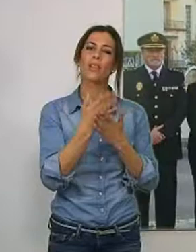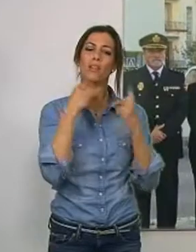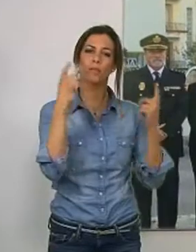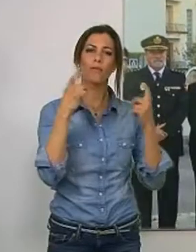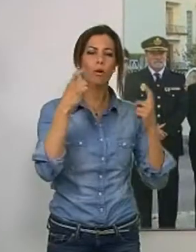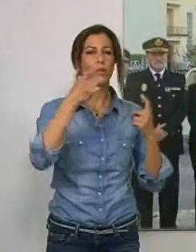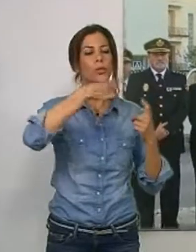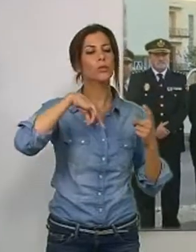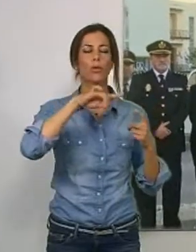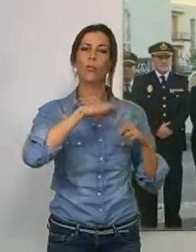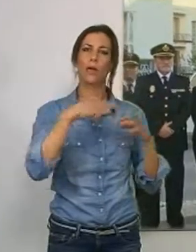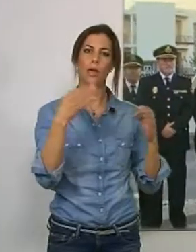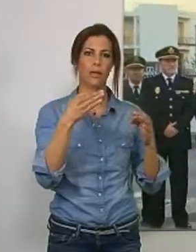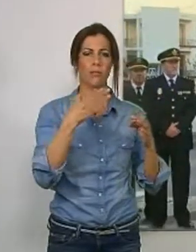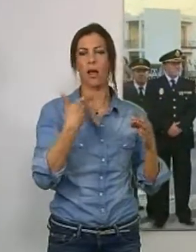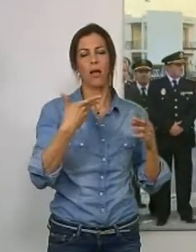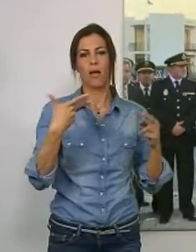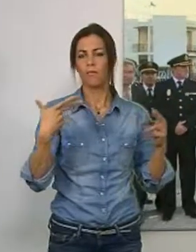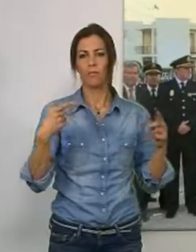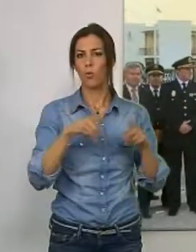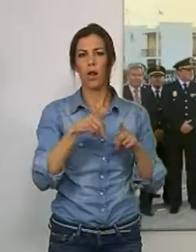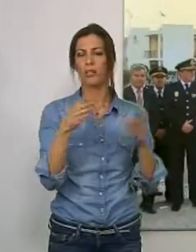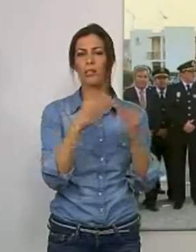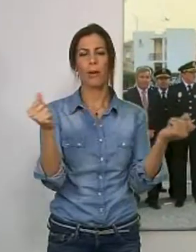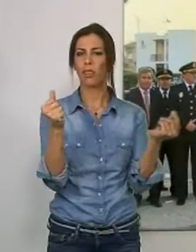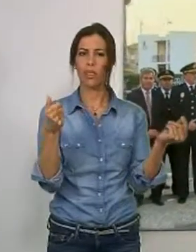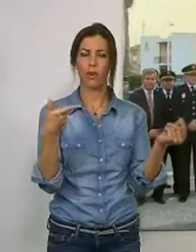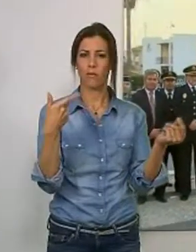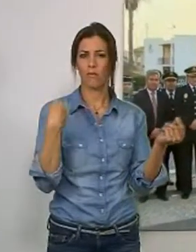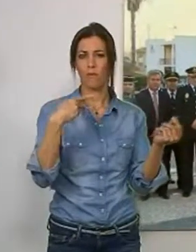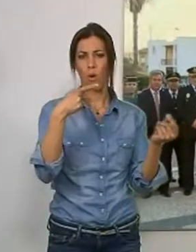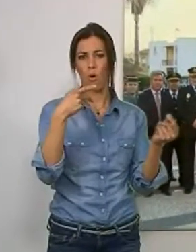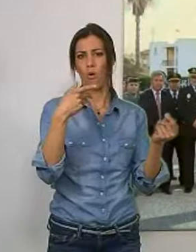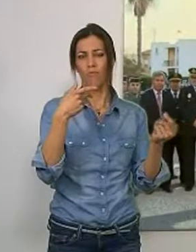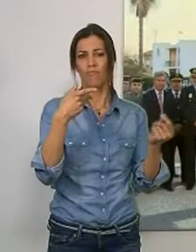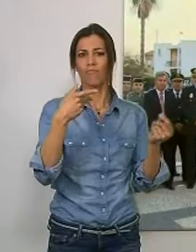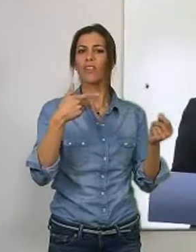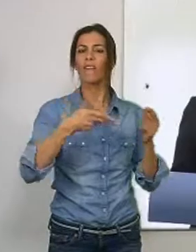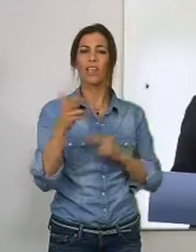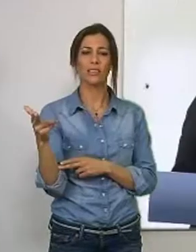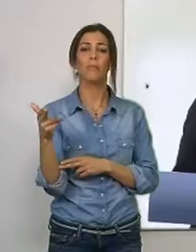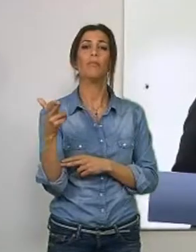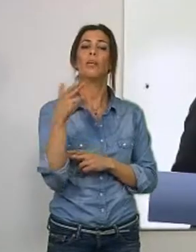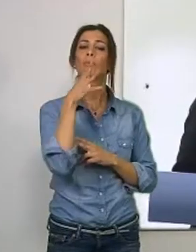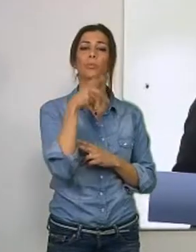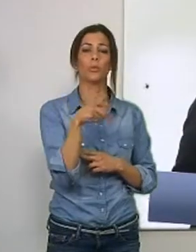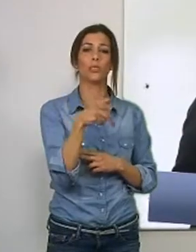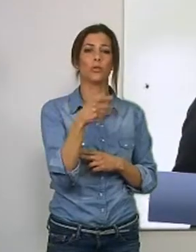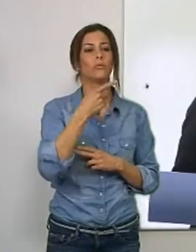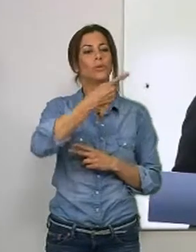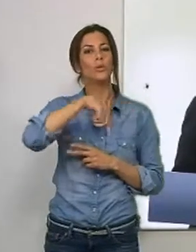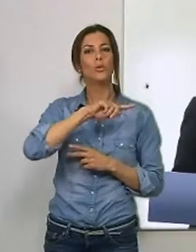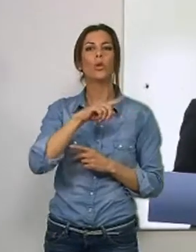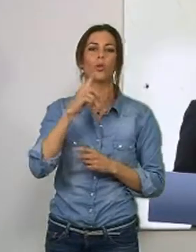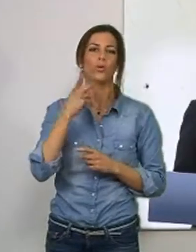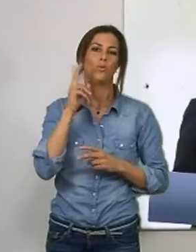un intenso trabajo para acabar con él. En esta línea incidió en la prioridad de una actuación contundente por parte